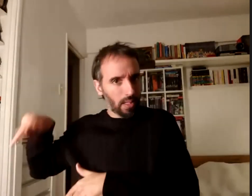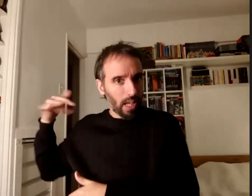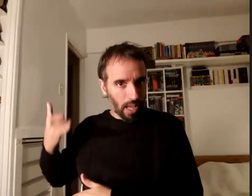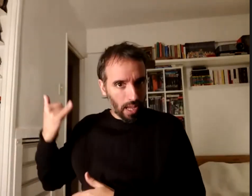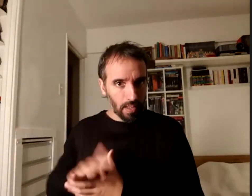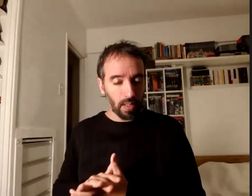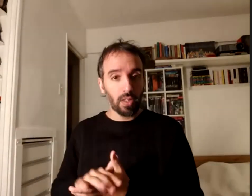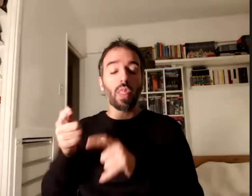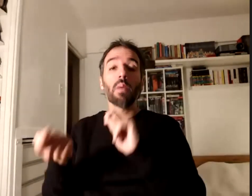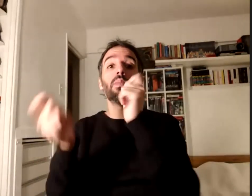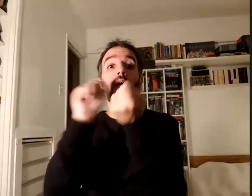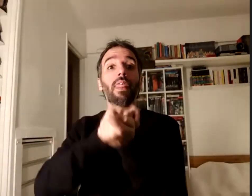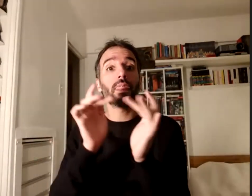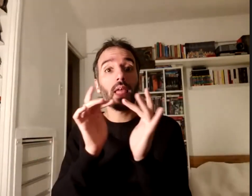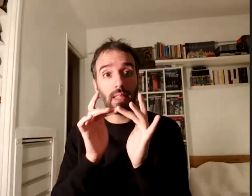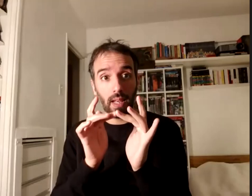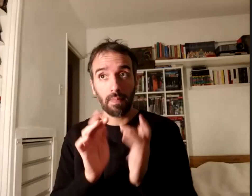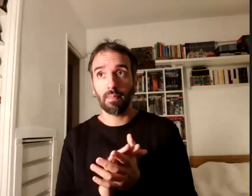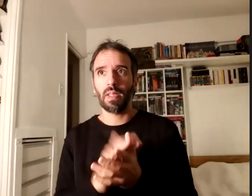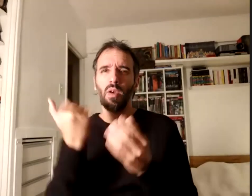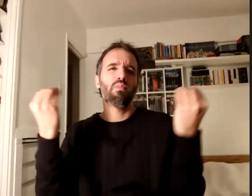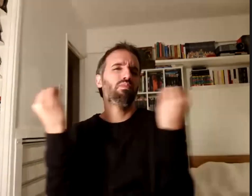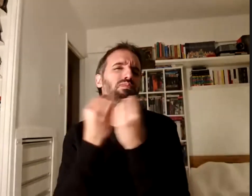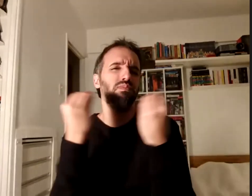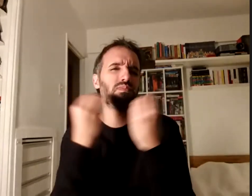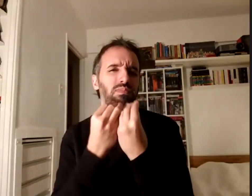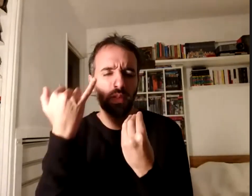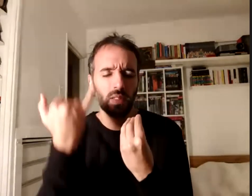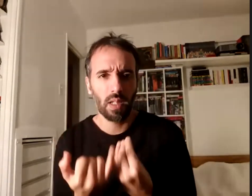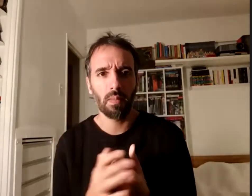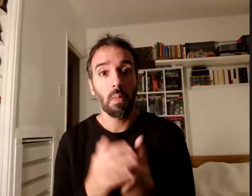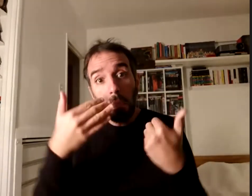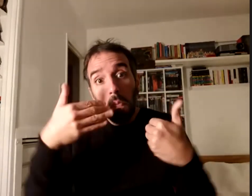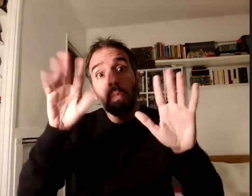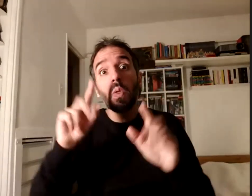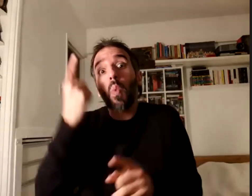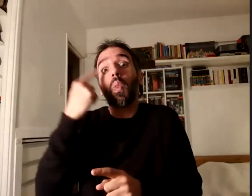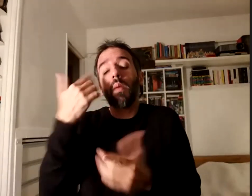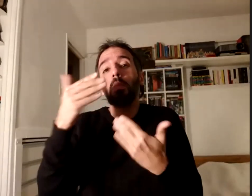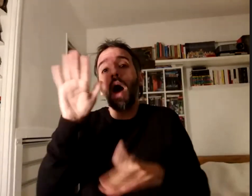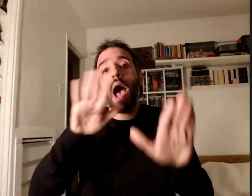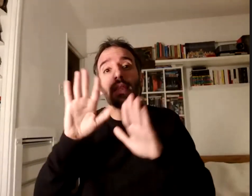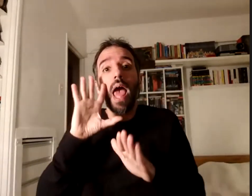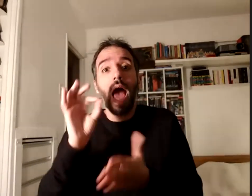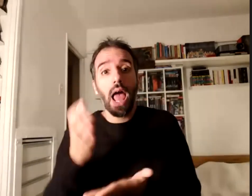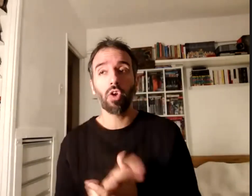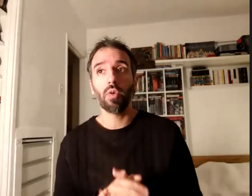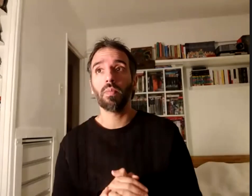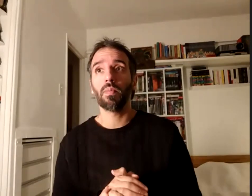tengo un montón quizá algún día podamos hacer algo la vez en línea toda esta idea de